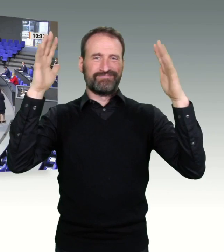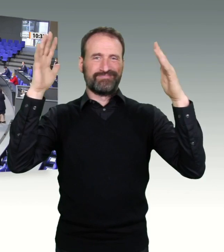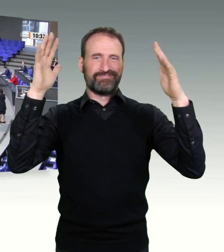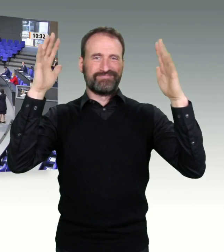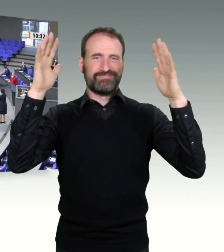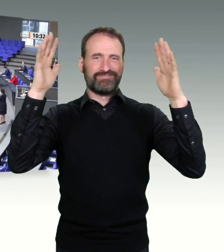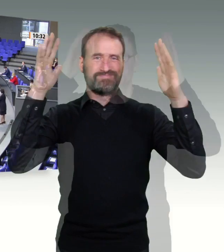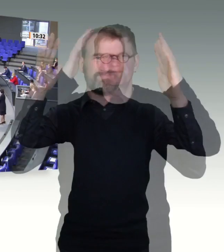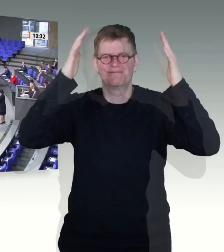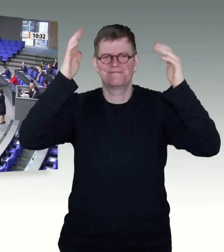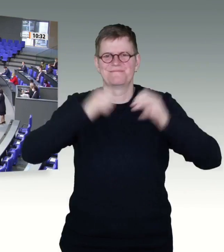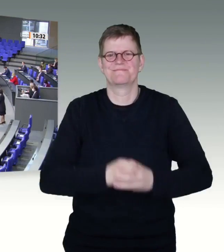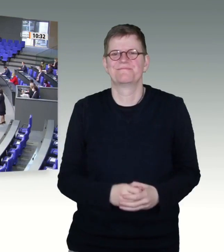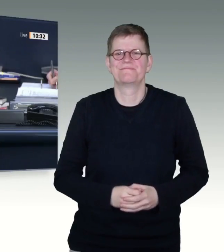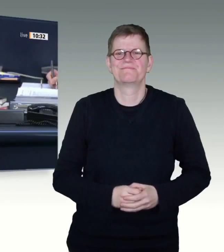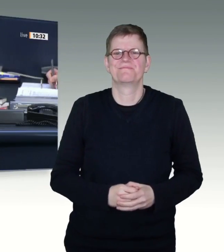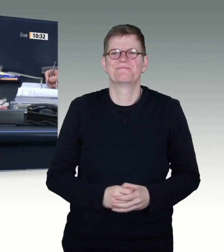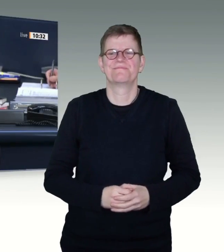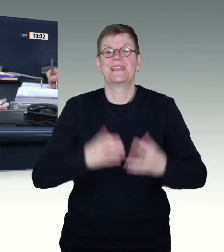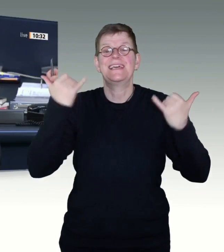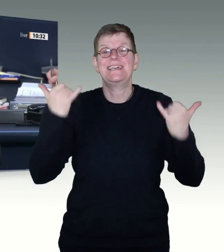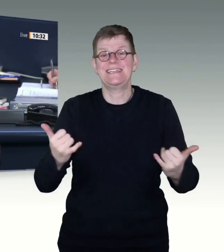Ulrich Oehme, AfD, der nächste Redner.